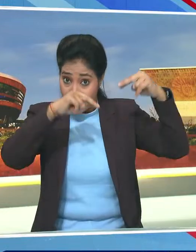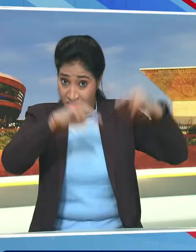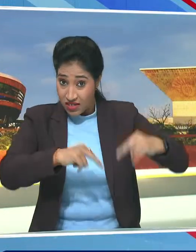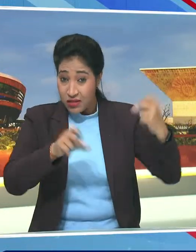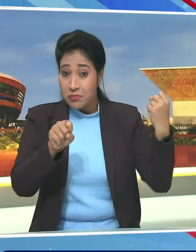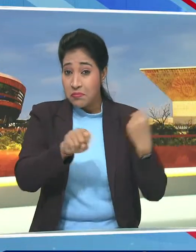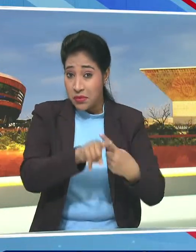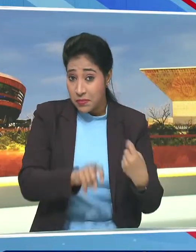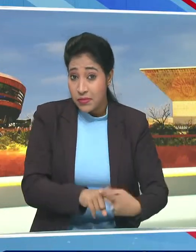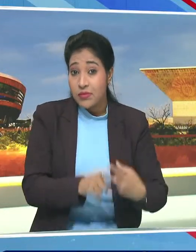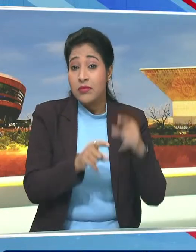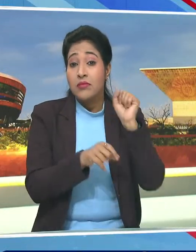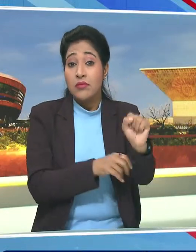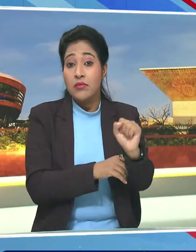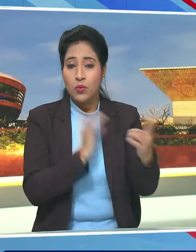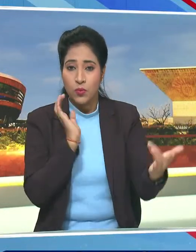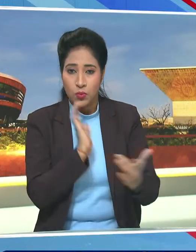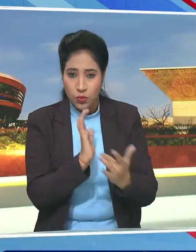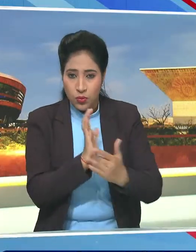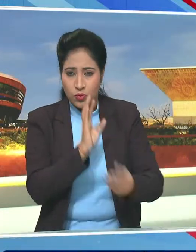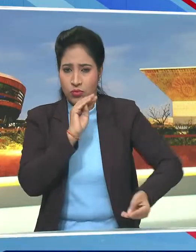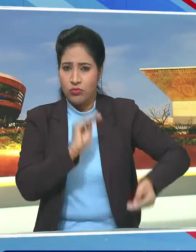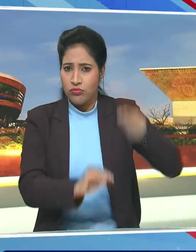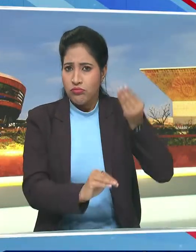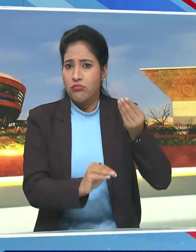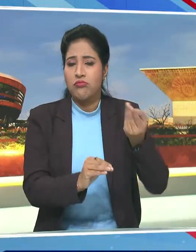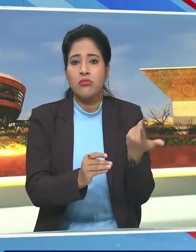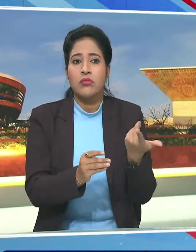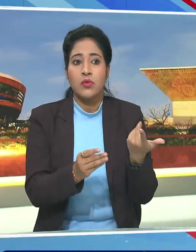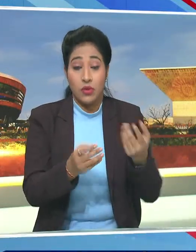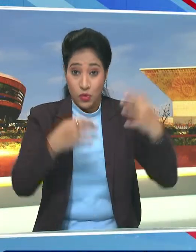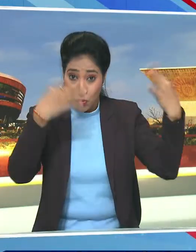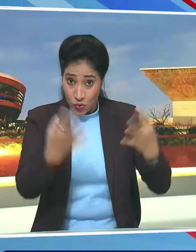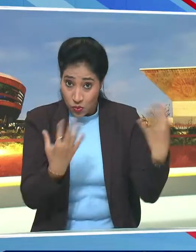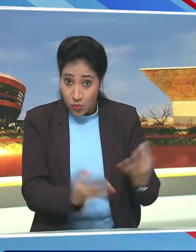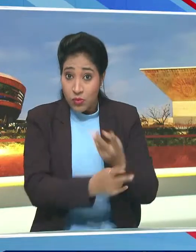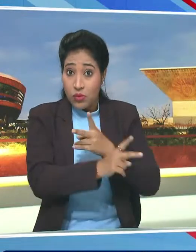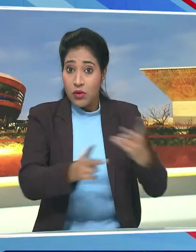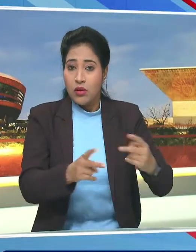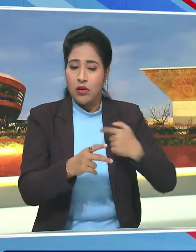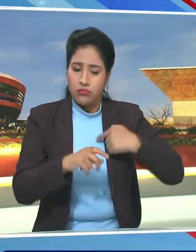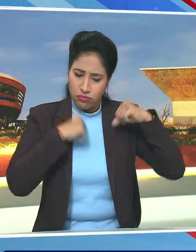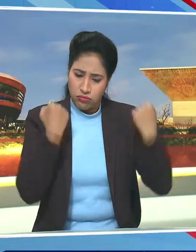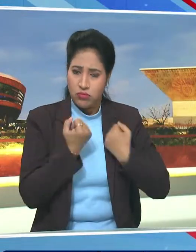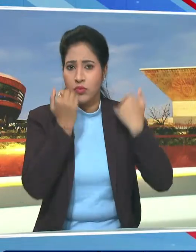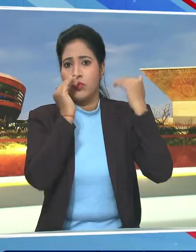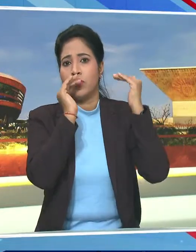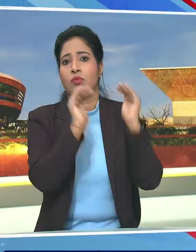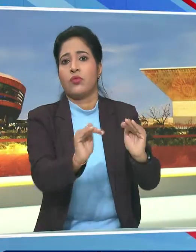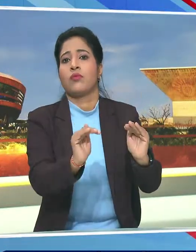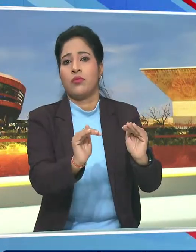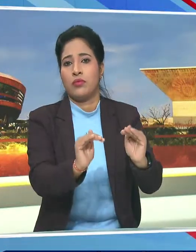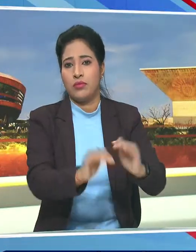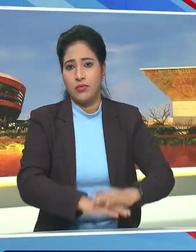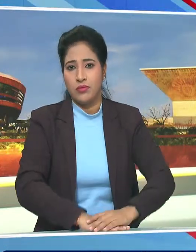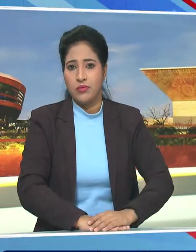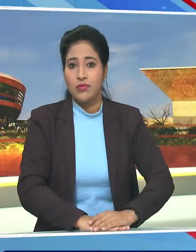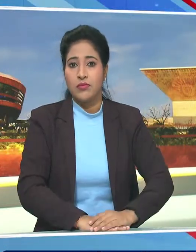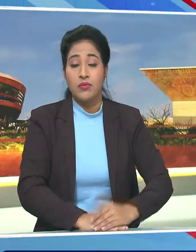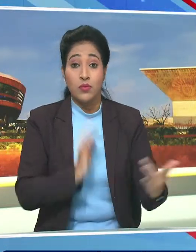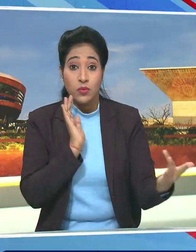अनुसार हम टेक्नोलोजी और इनोवेशन में अपना सहीयोग बढ़ा रहे हैं